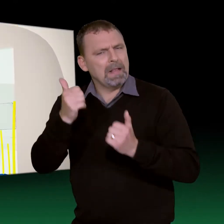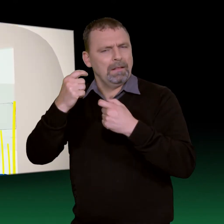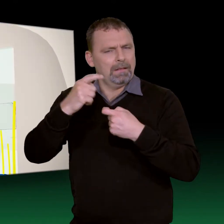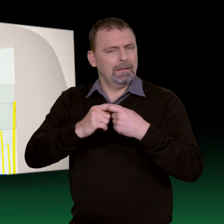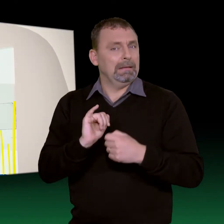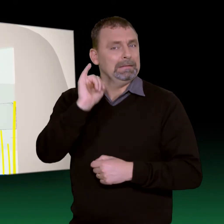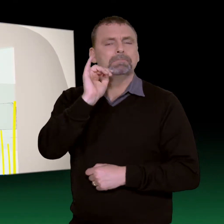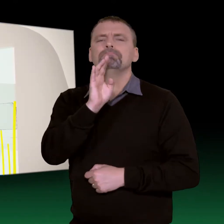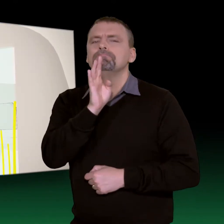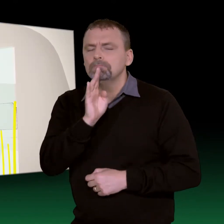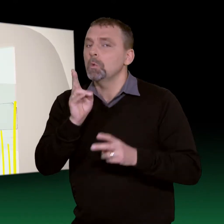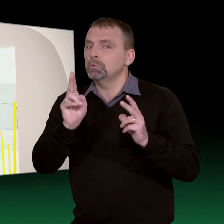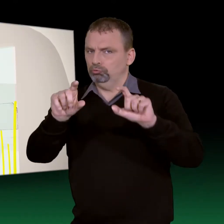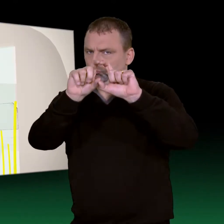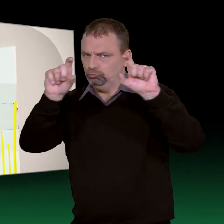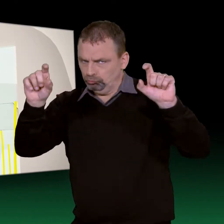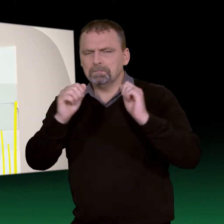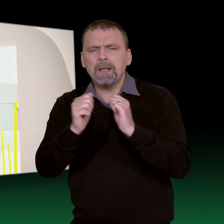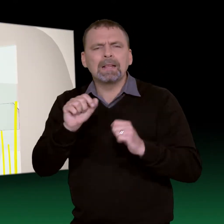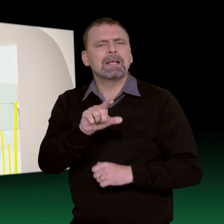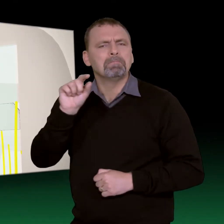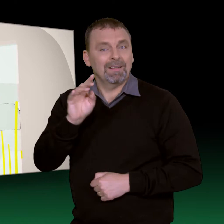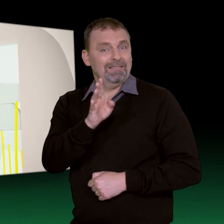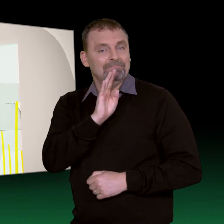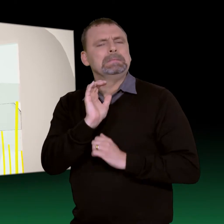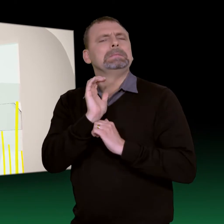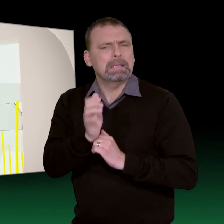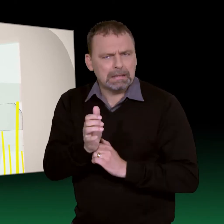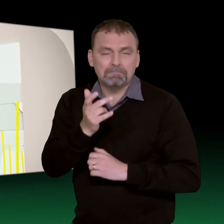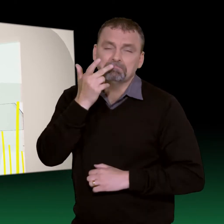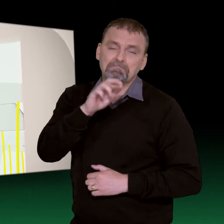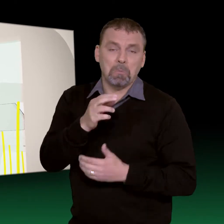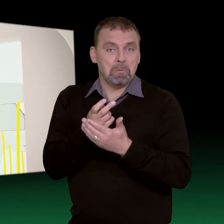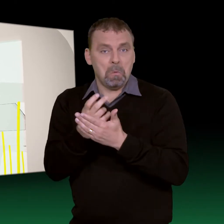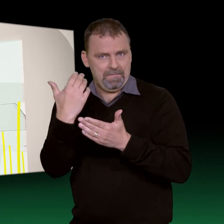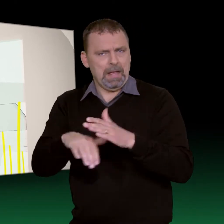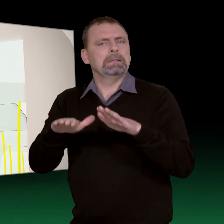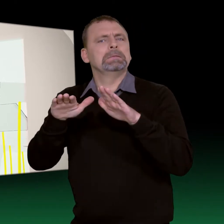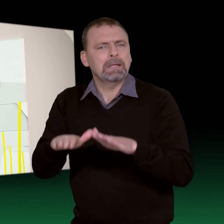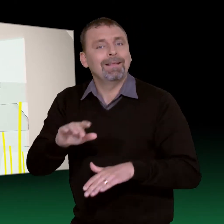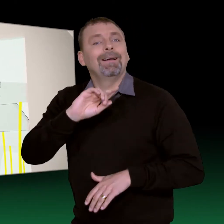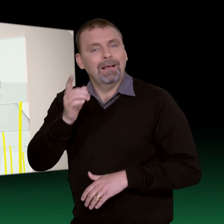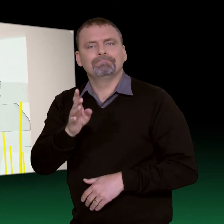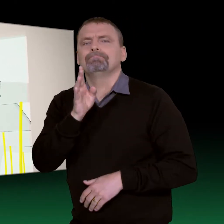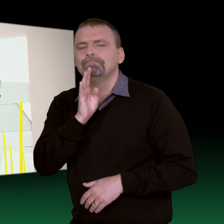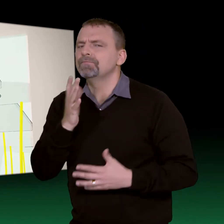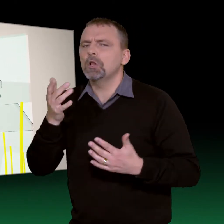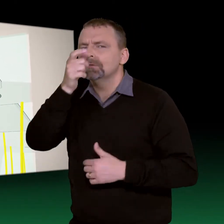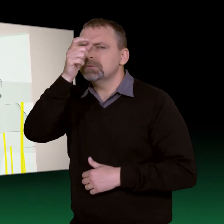Utropen och skyltarna är bra i de nya tågen. Men ibland kommer utropen lite sent så tåget har praktiskt taget stannat vid stationen.